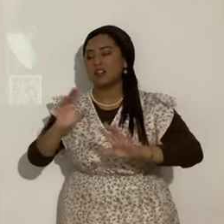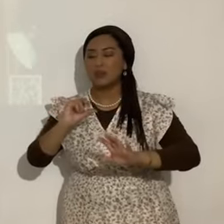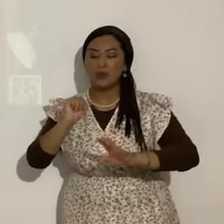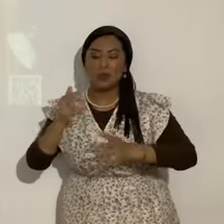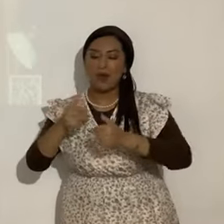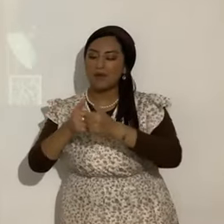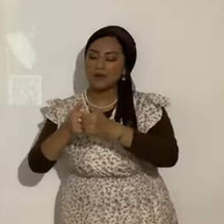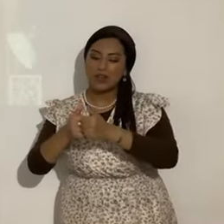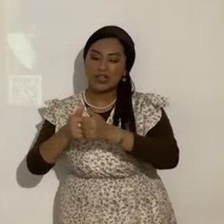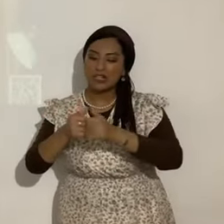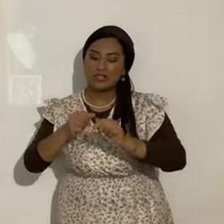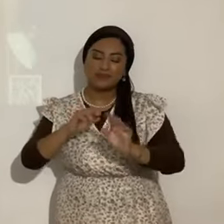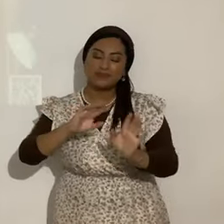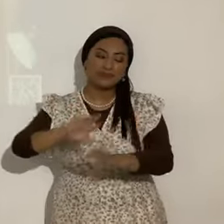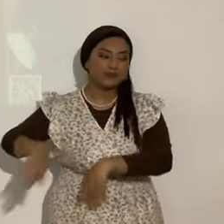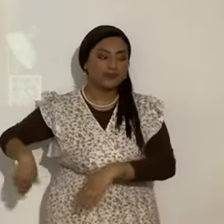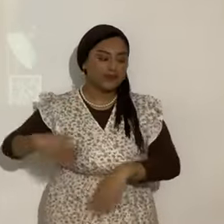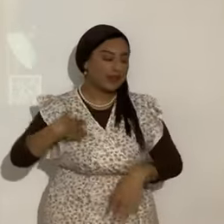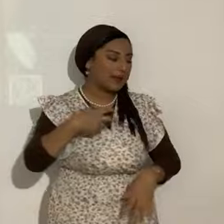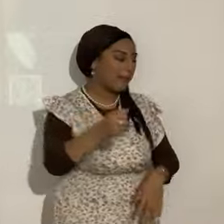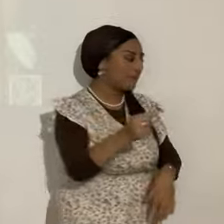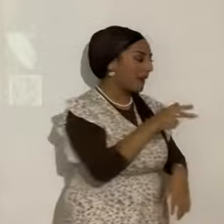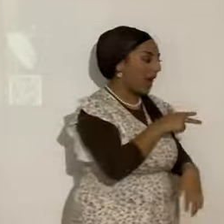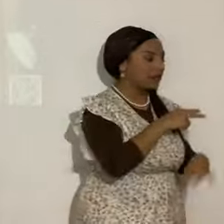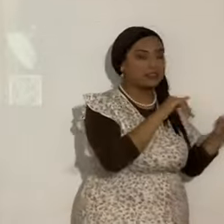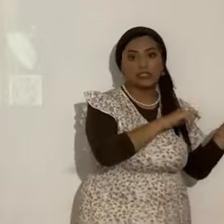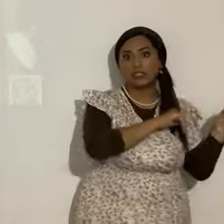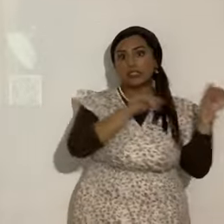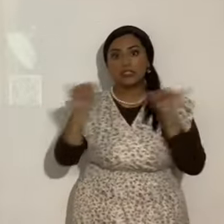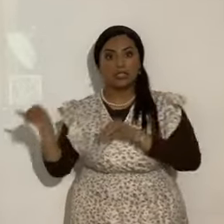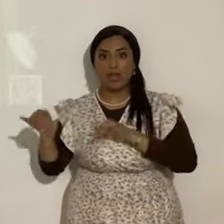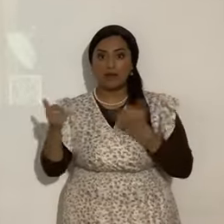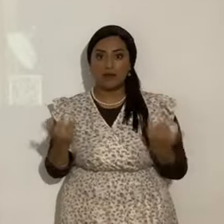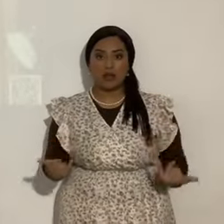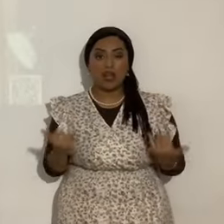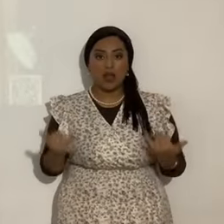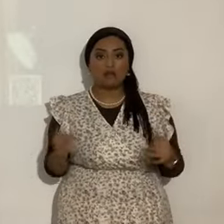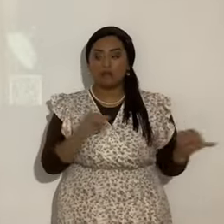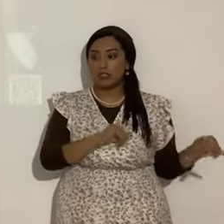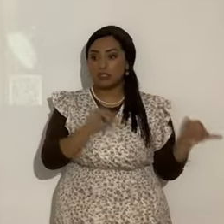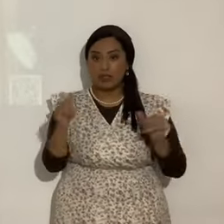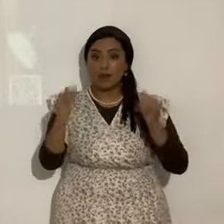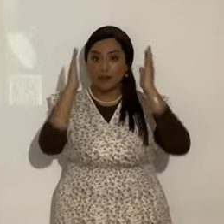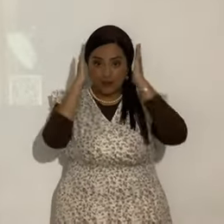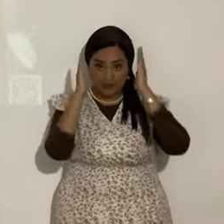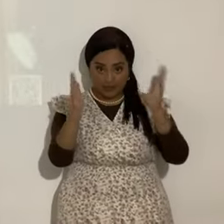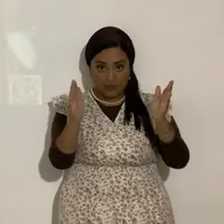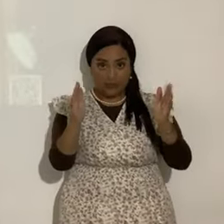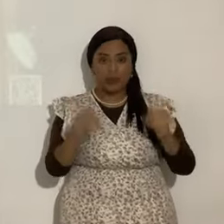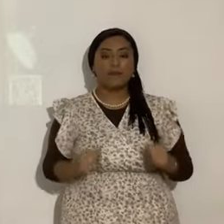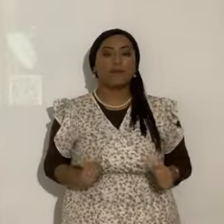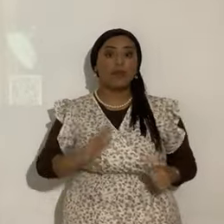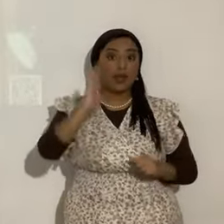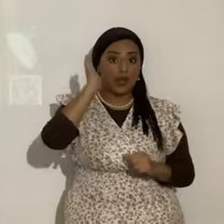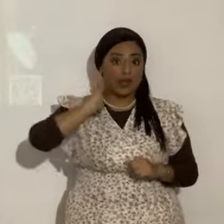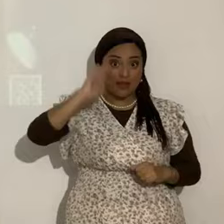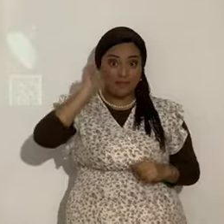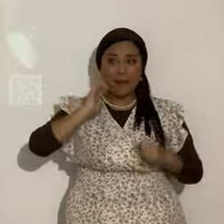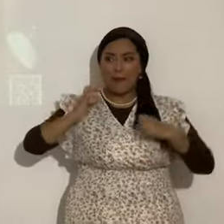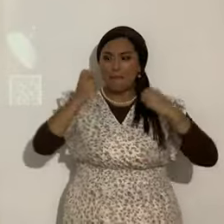Igual ahora. Entonces. ver. Vayan anotando las ideas. Mucha atención. A pesar de la gran cantidad de